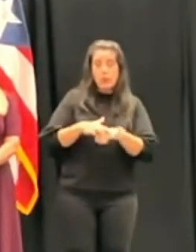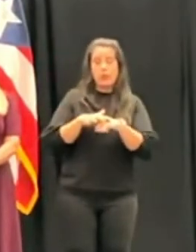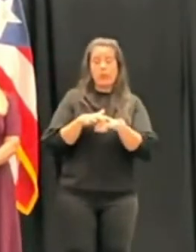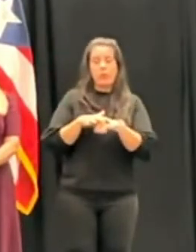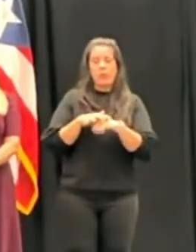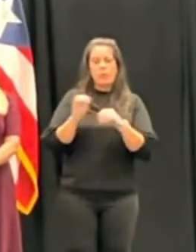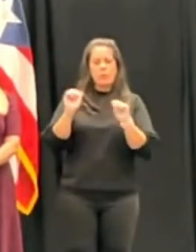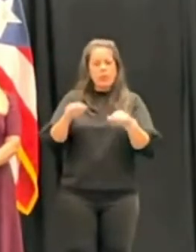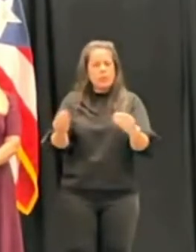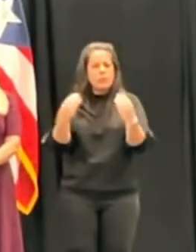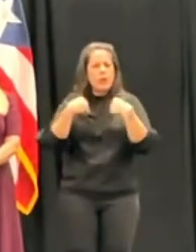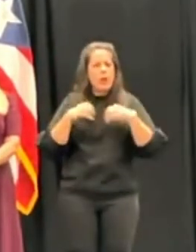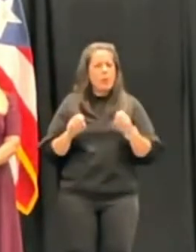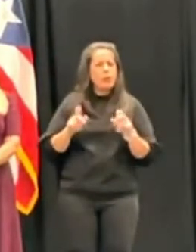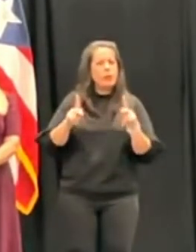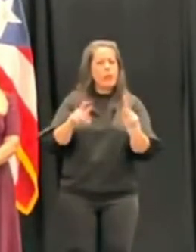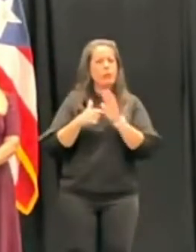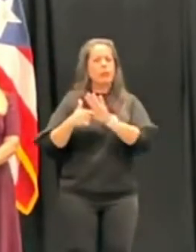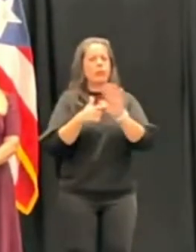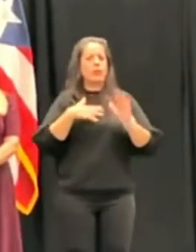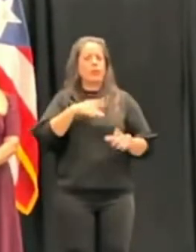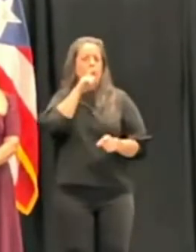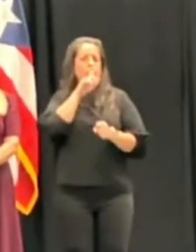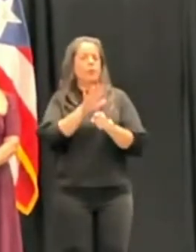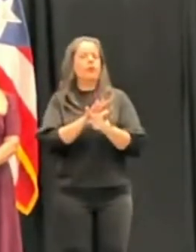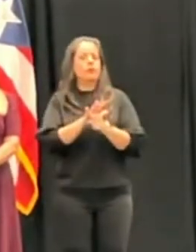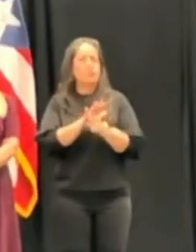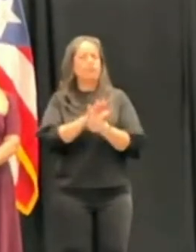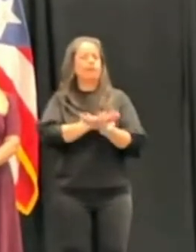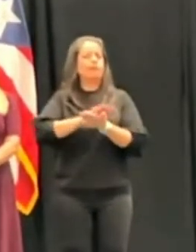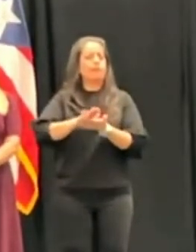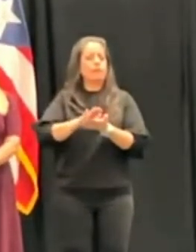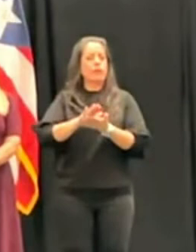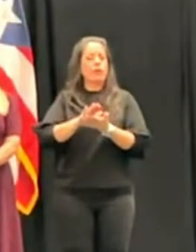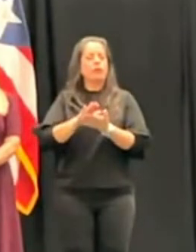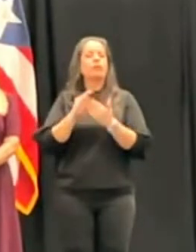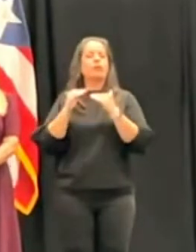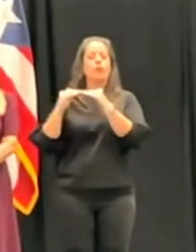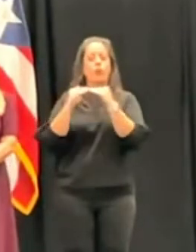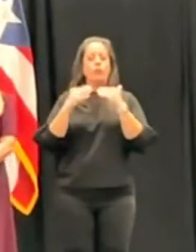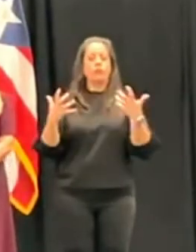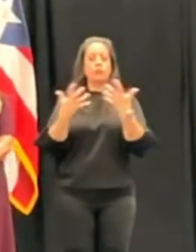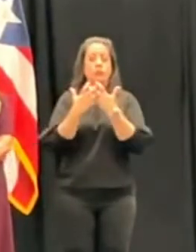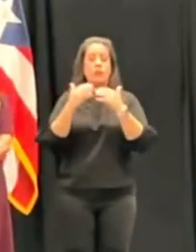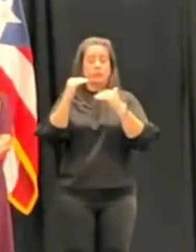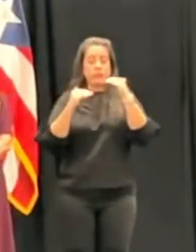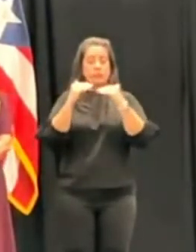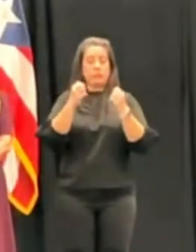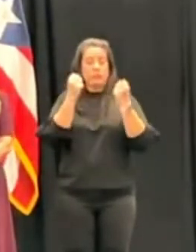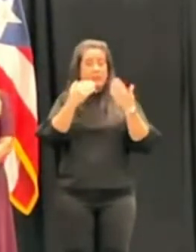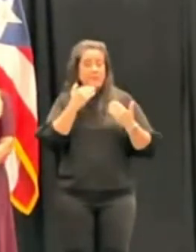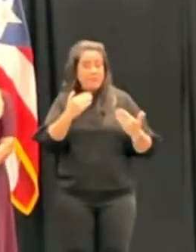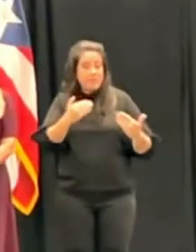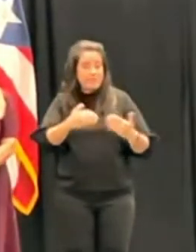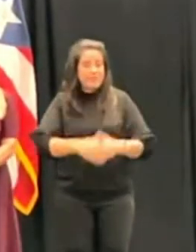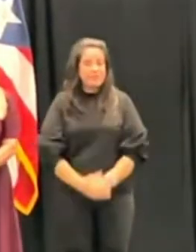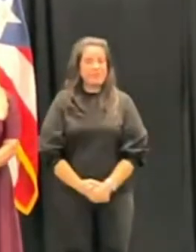brinden la oportunidad de demostrarles mi compromiso inquebrantable con la justicia y con la equidad. Muchísimas gracias.